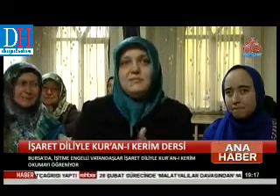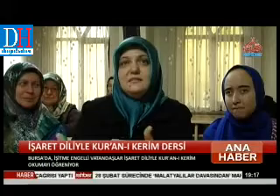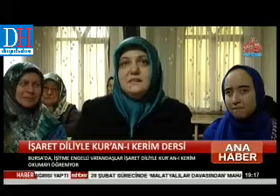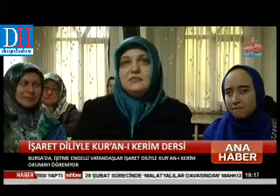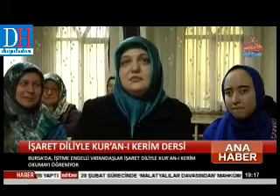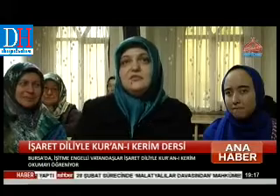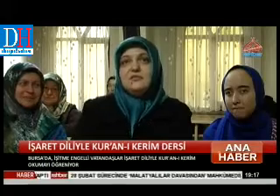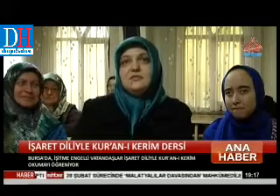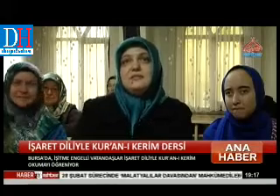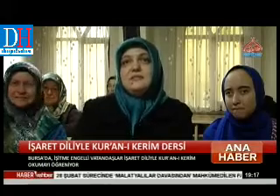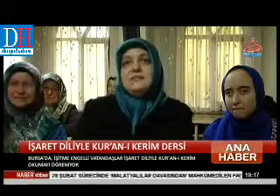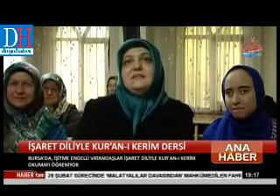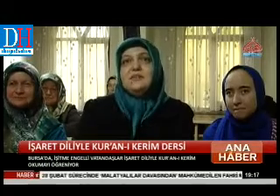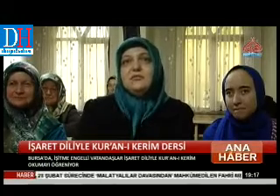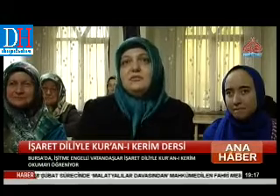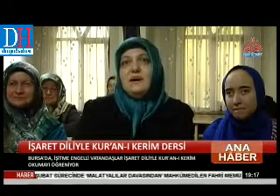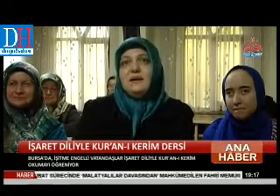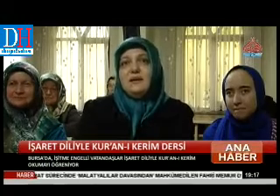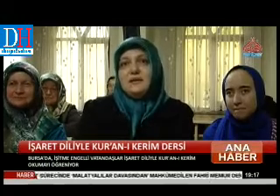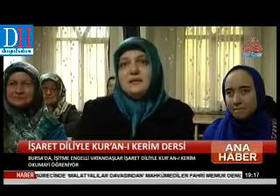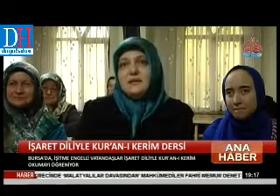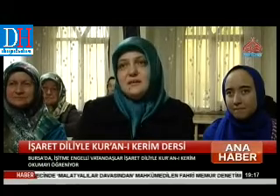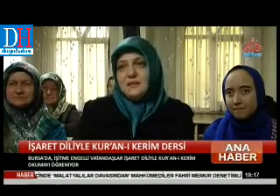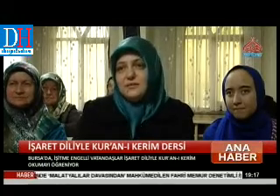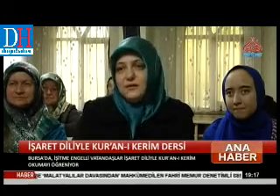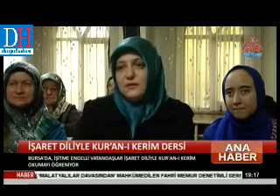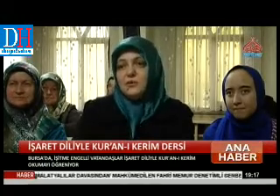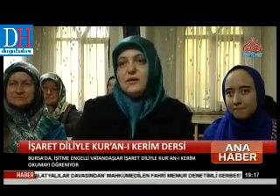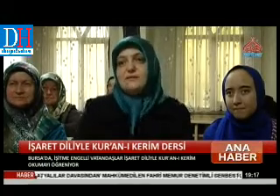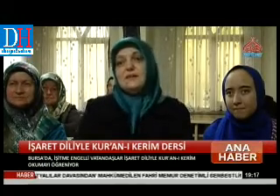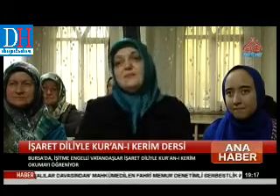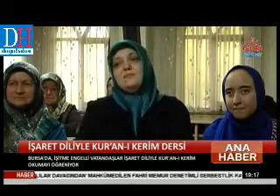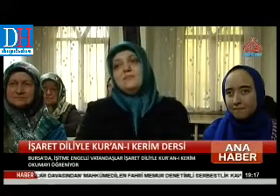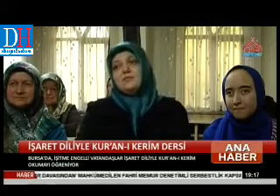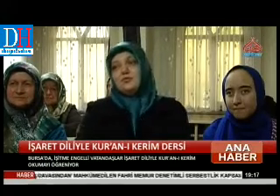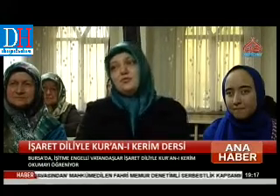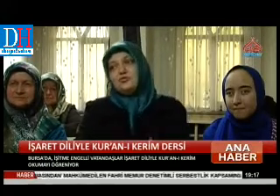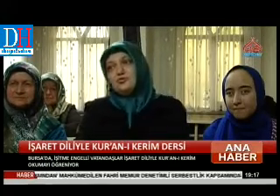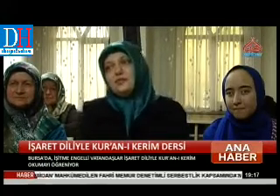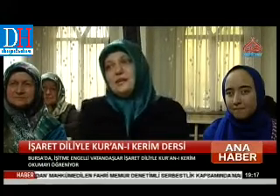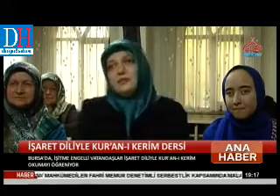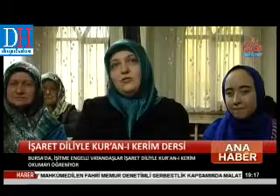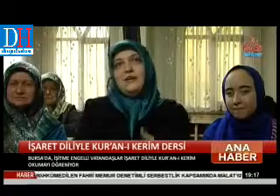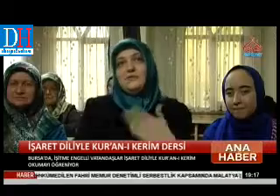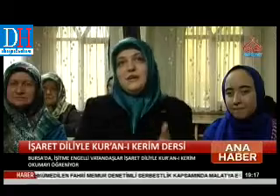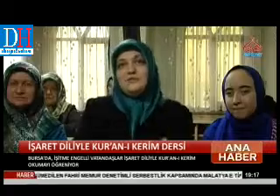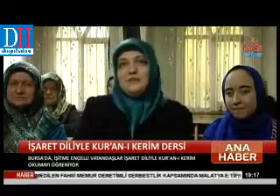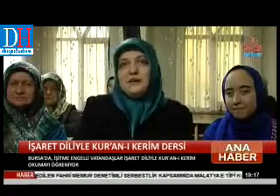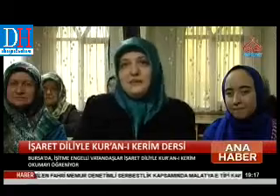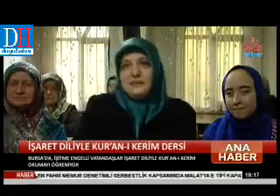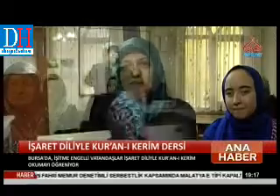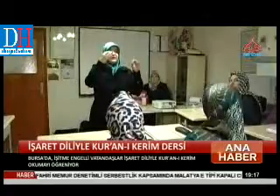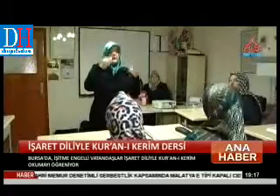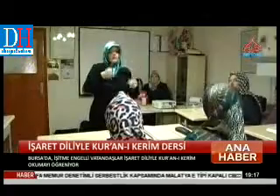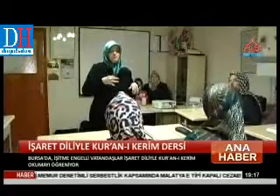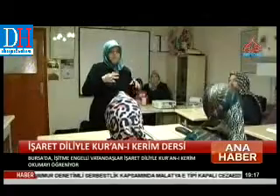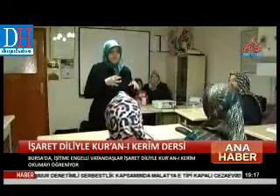ettikleri sürece çok istektiler. Bir gün dahi bırakmıyorlar, hatta ben bazen diyorum 3 gün gelin, onlar 5 gün geliyorlar. İlk önce öz